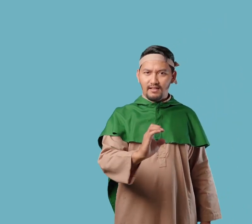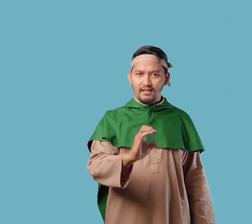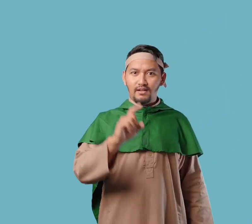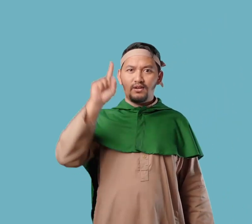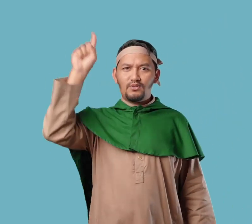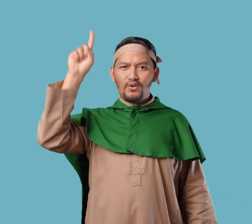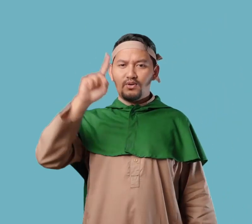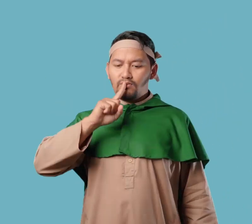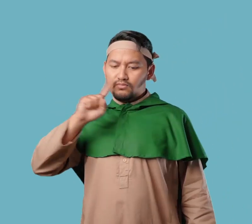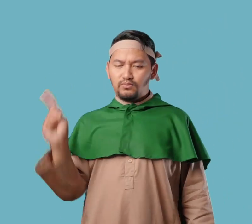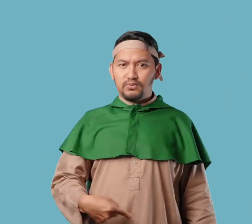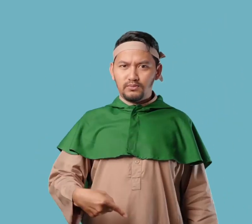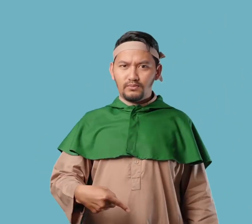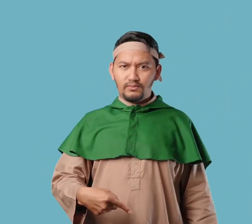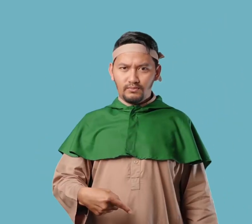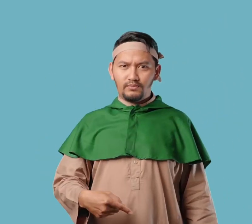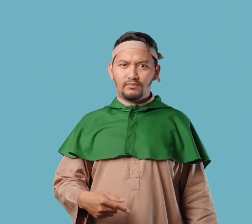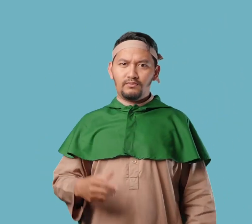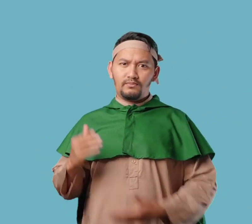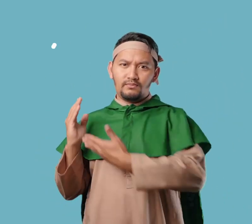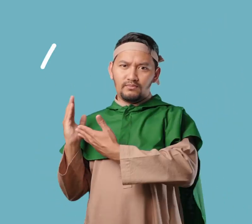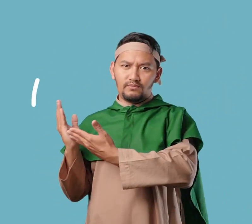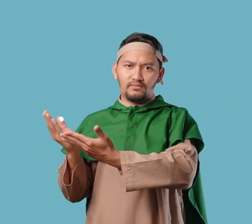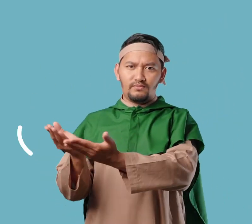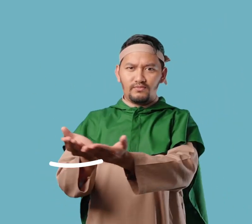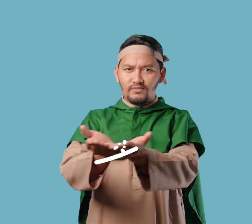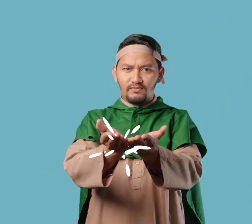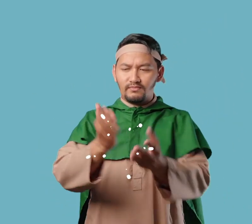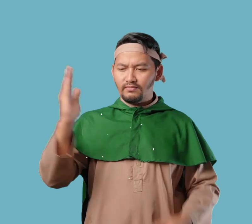Lalu Jibril memerintahkan Nabi Muhammad untuk membaca